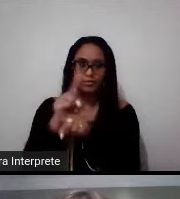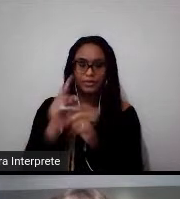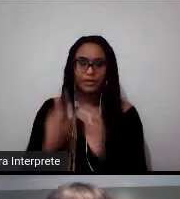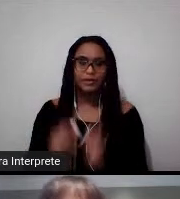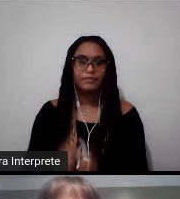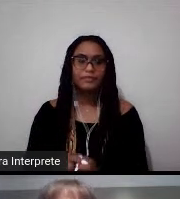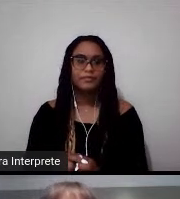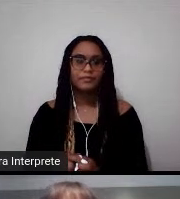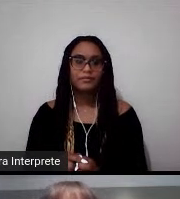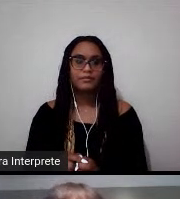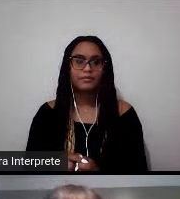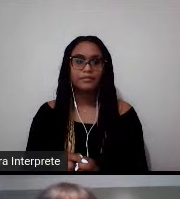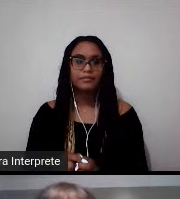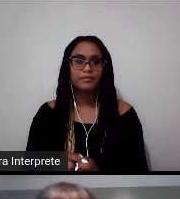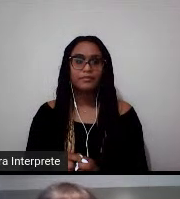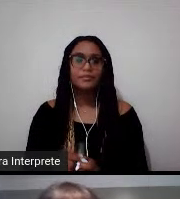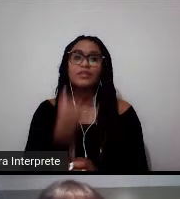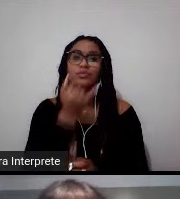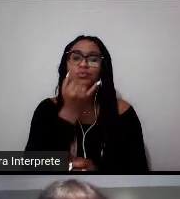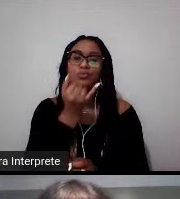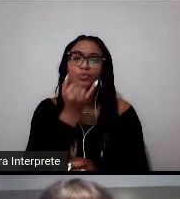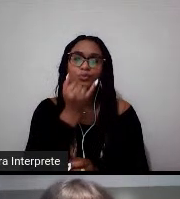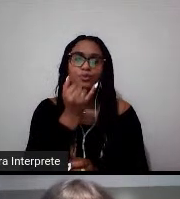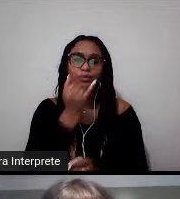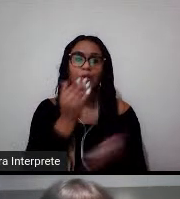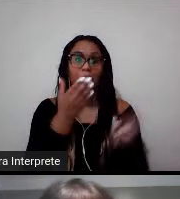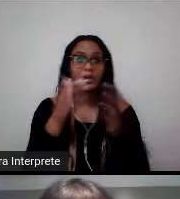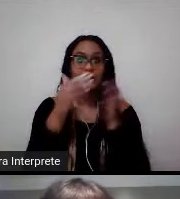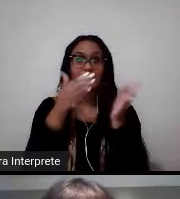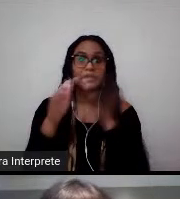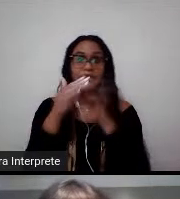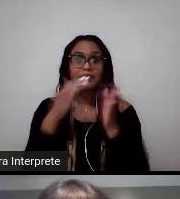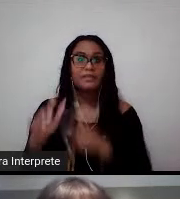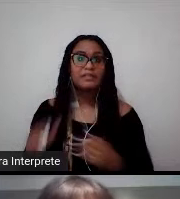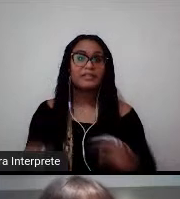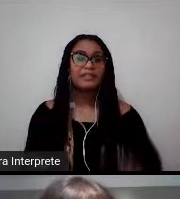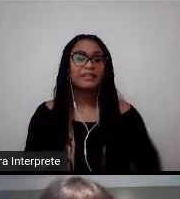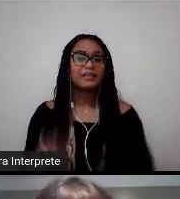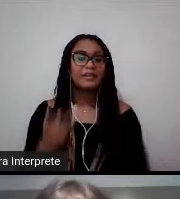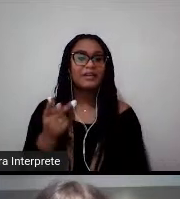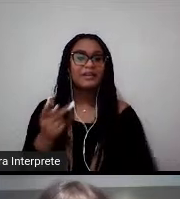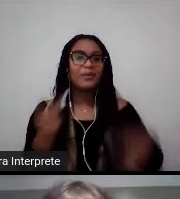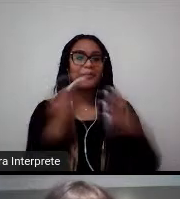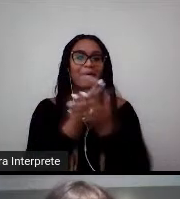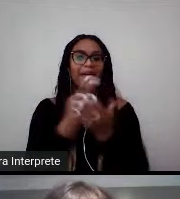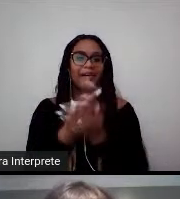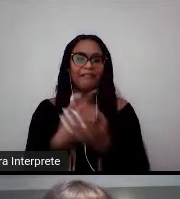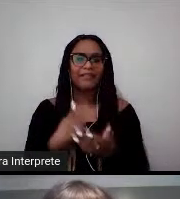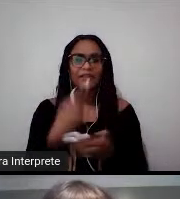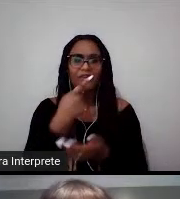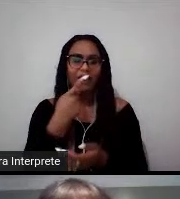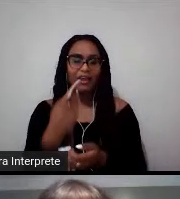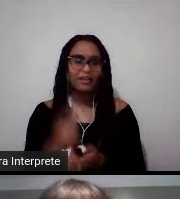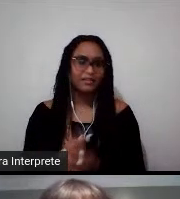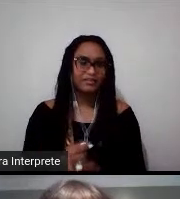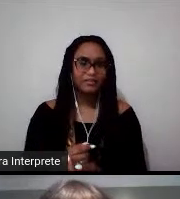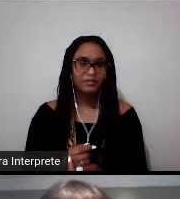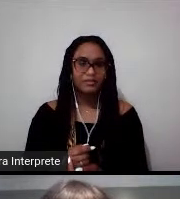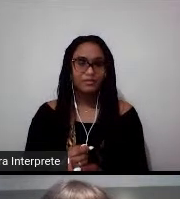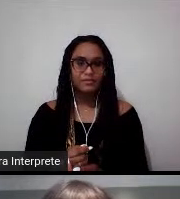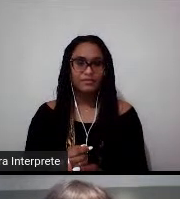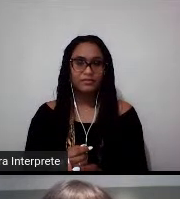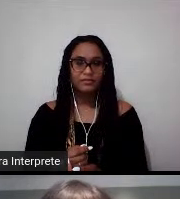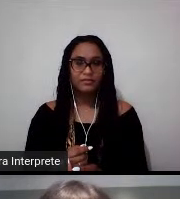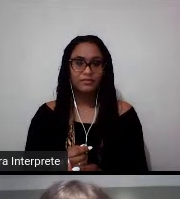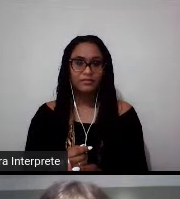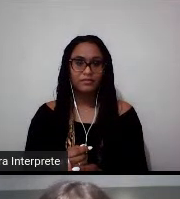Ai, meu Deus, desculpa. Eu acho que eu passei os slides errados para vocês. Eu vou falar aqui de quem... Para quem que o